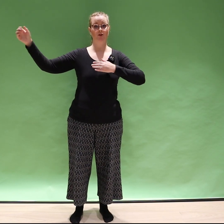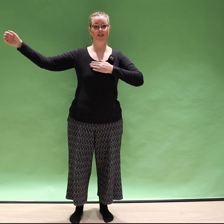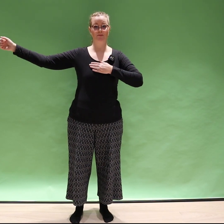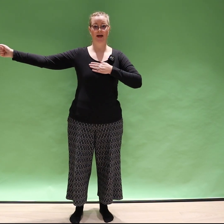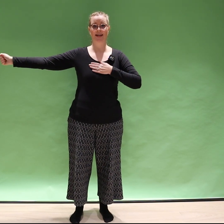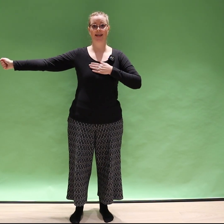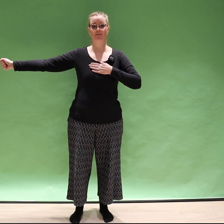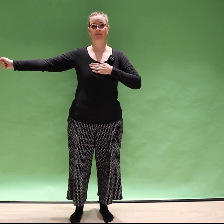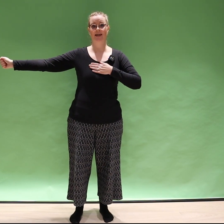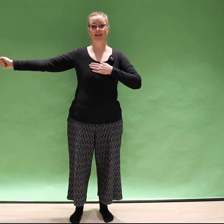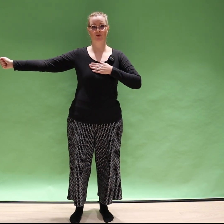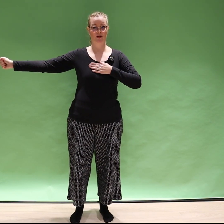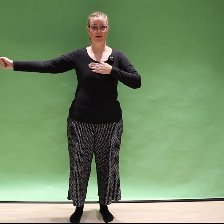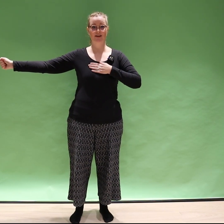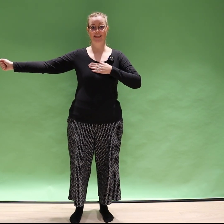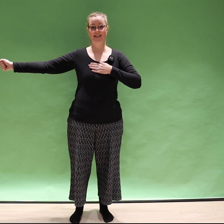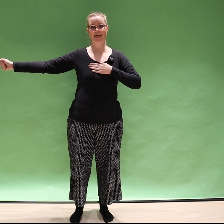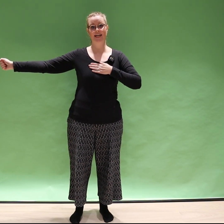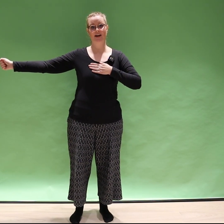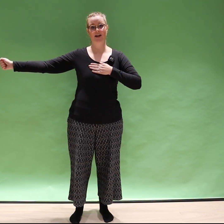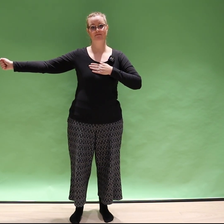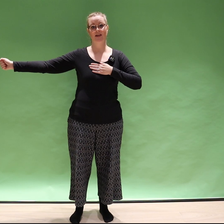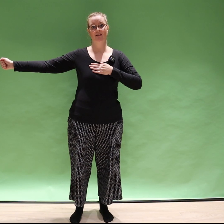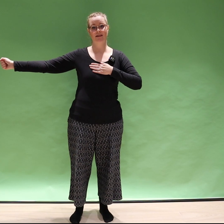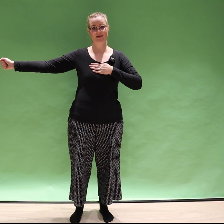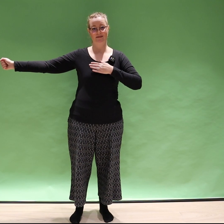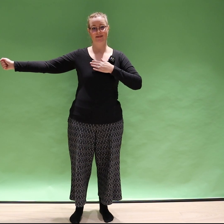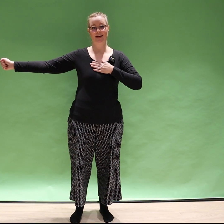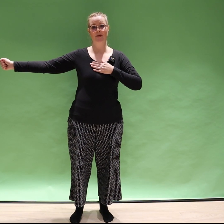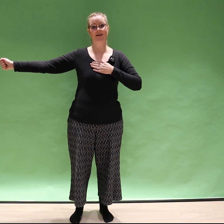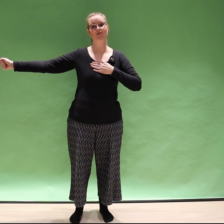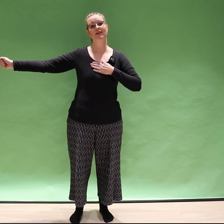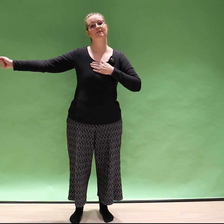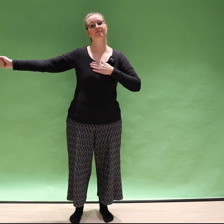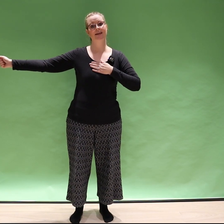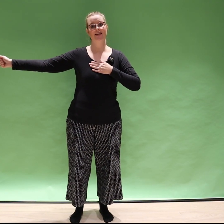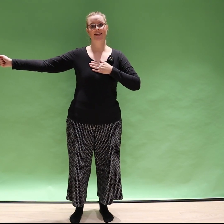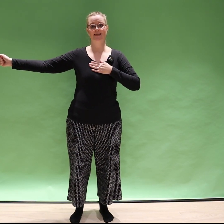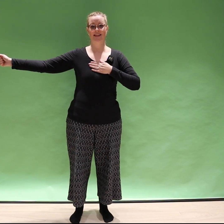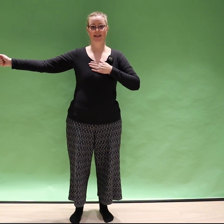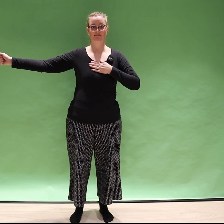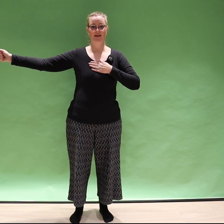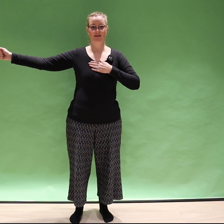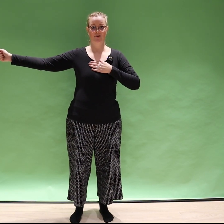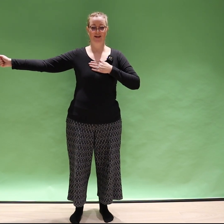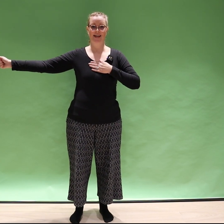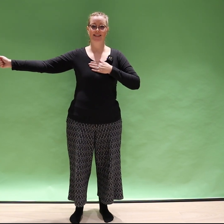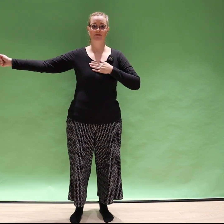toisinpäin niin, että sulla onkin vasen käsi rinnalla kämmen avoinna ja sitten oikea käsi